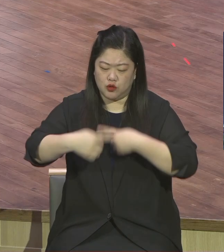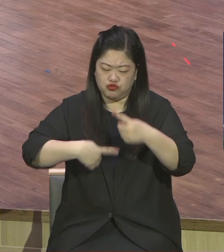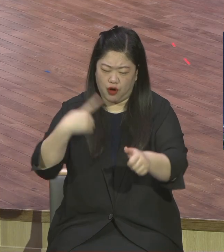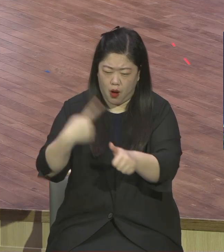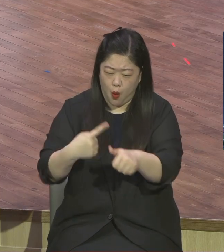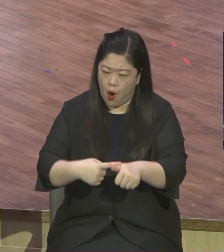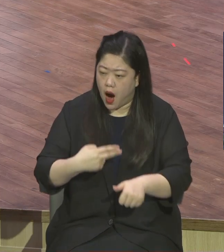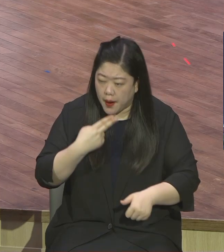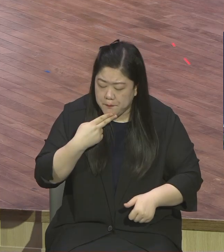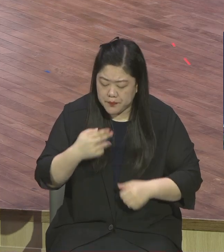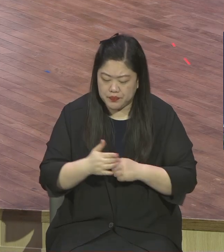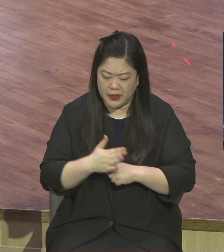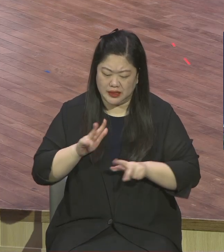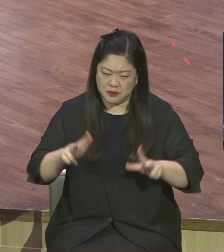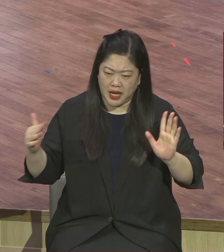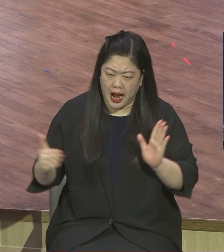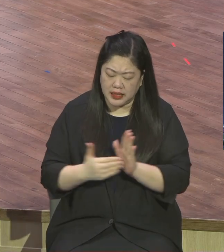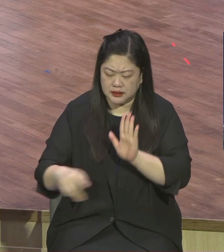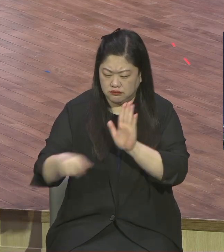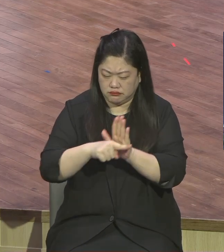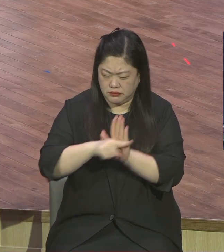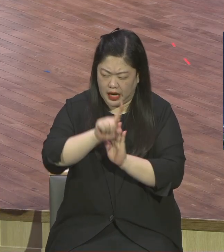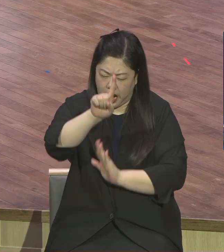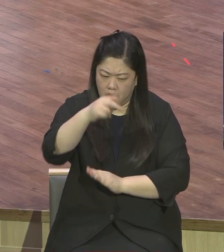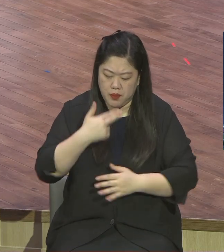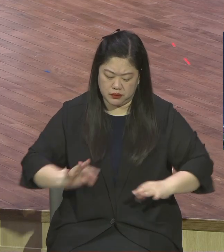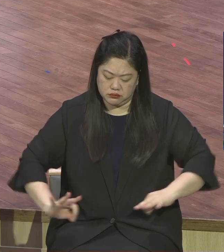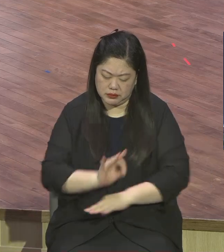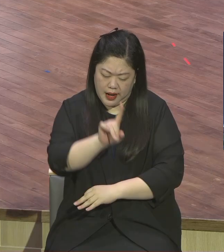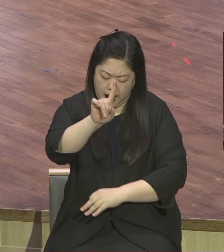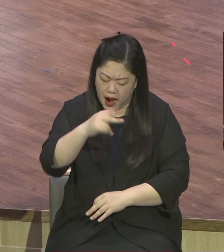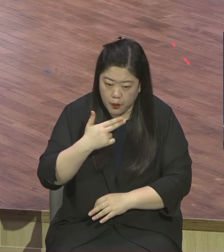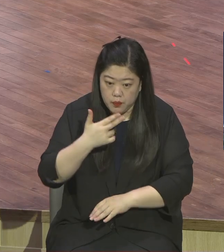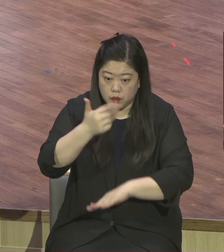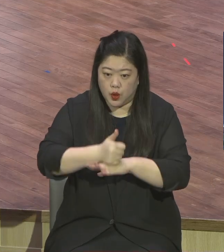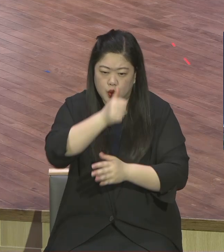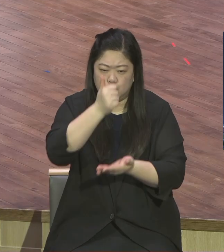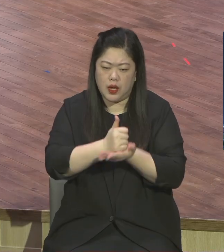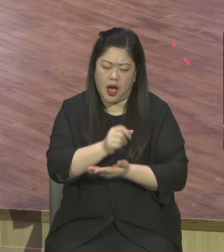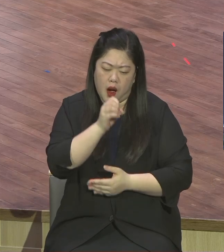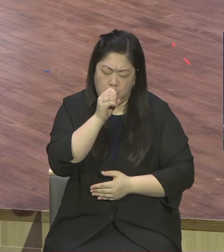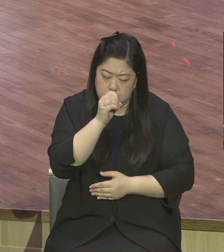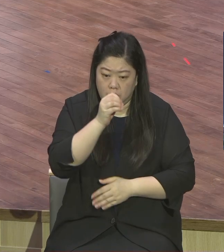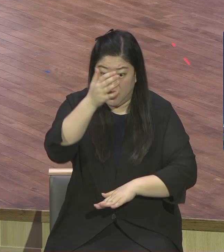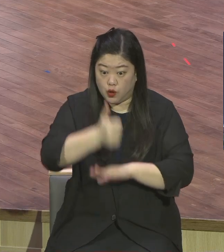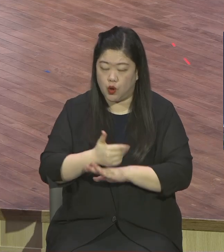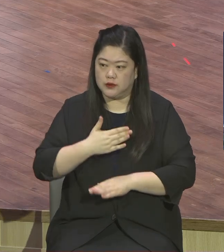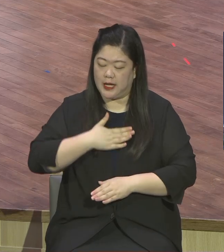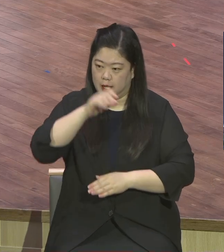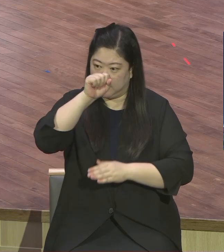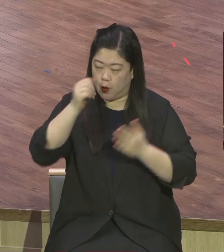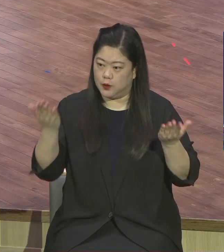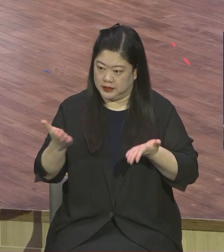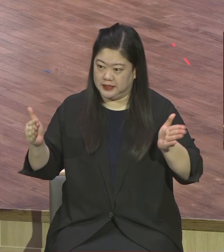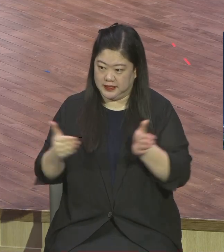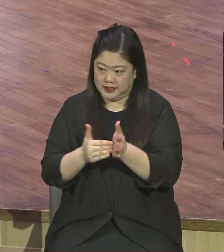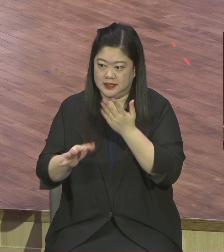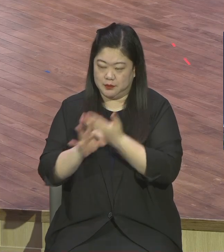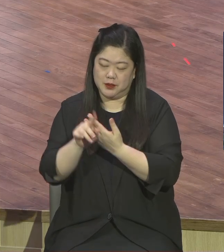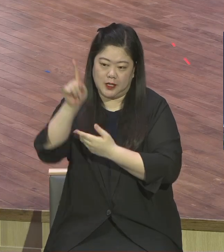가게 돼 있어요. 이렇게 말해요. 자기가 착한 일을 했기 때문에 선한 일을 했기 때문에 똑같은 말이에요. 그렇게 생각